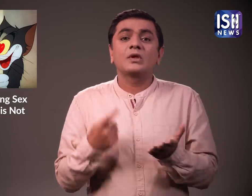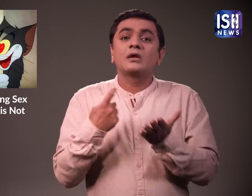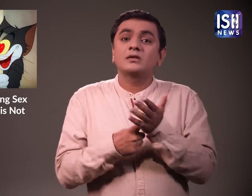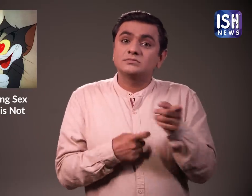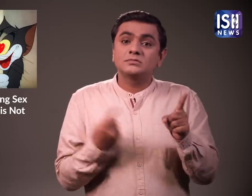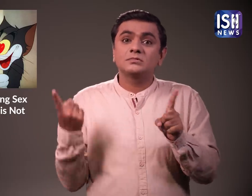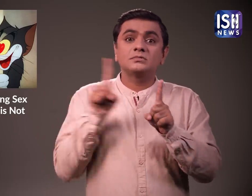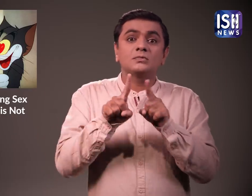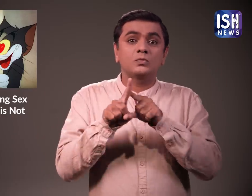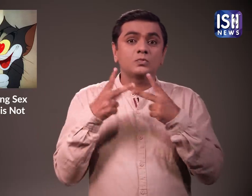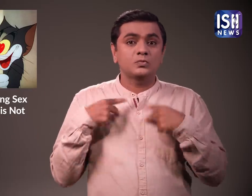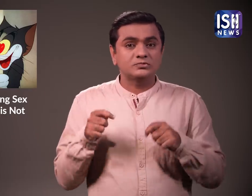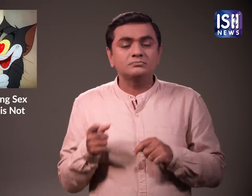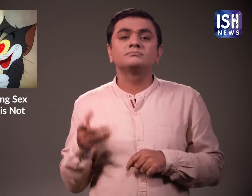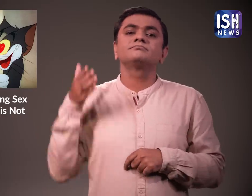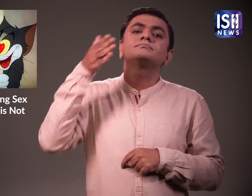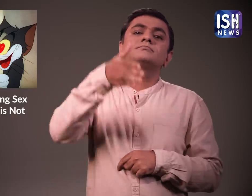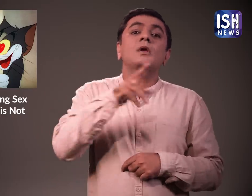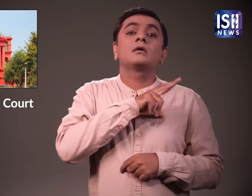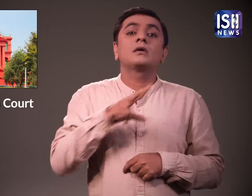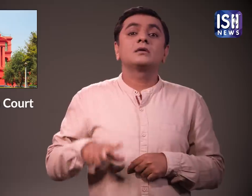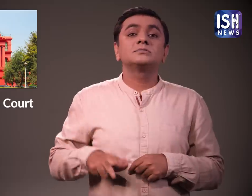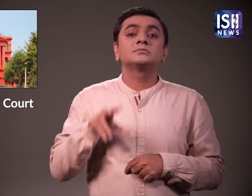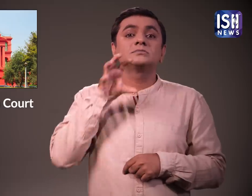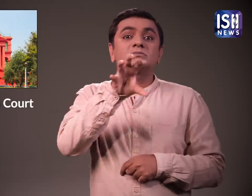इसलिए रंगराजु ने करनाटक उच्चने आले में अपील दायर की